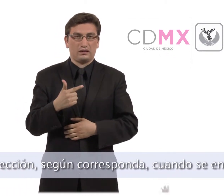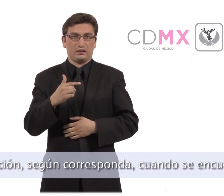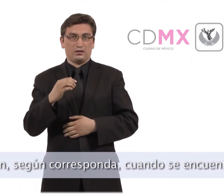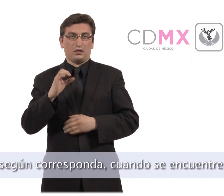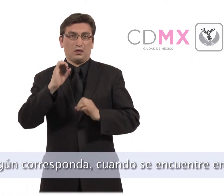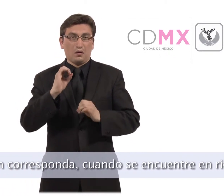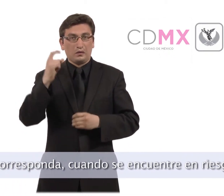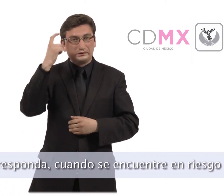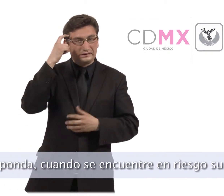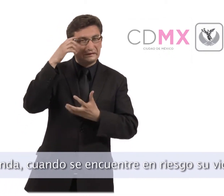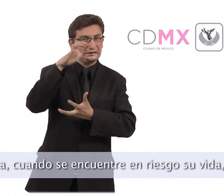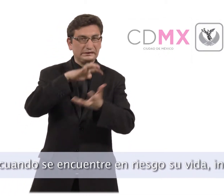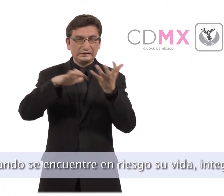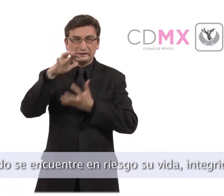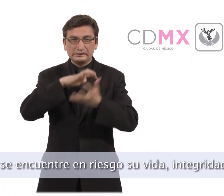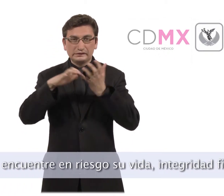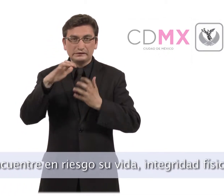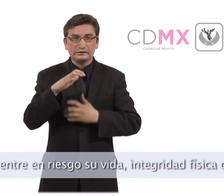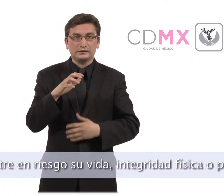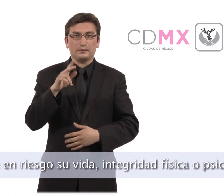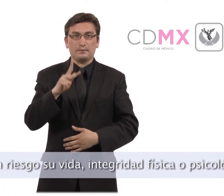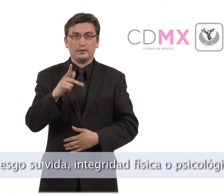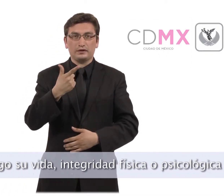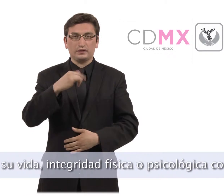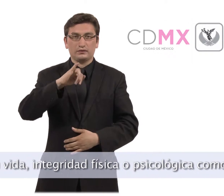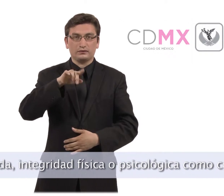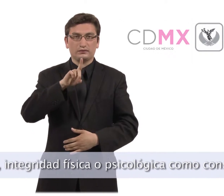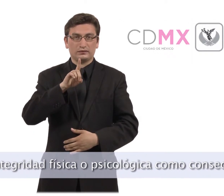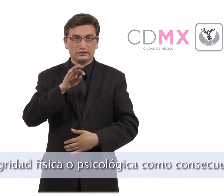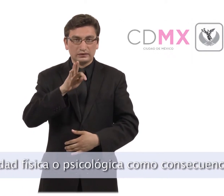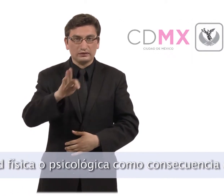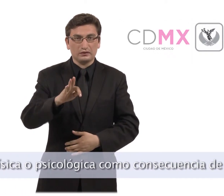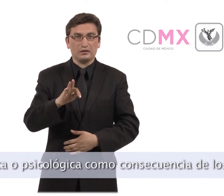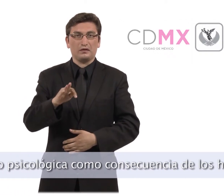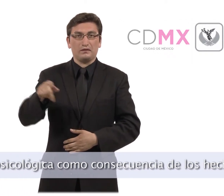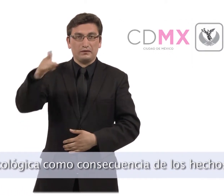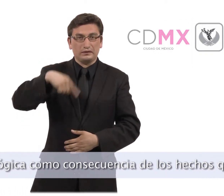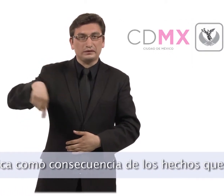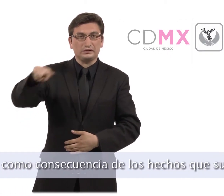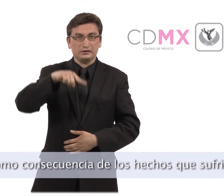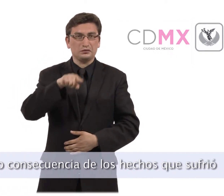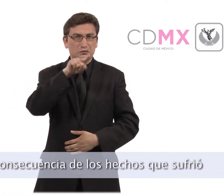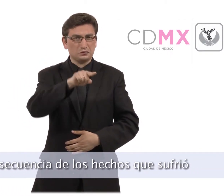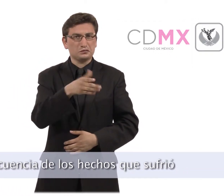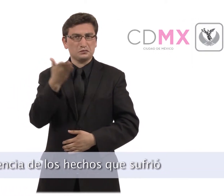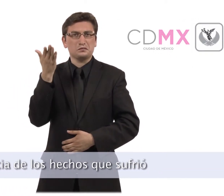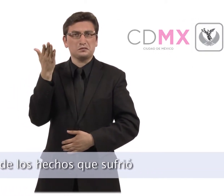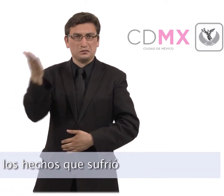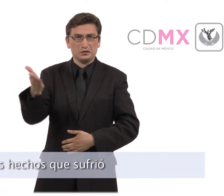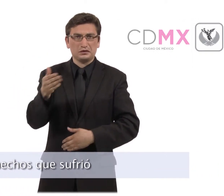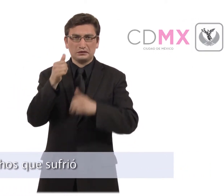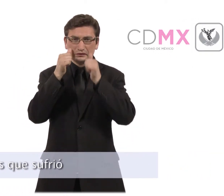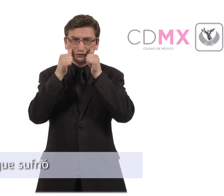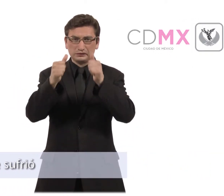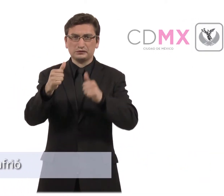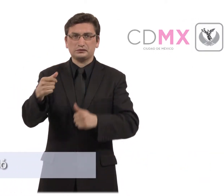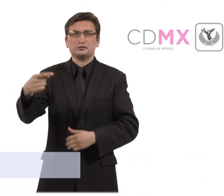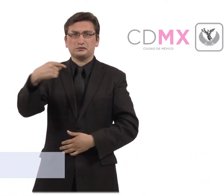corresponda, cuando se encuentre en riesgo su vida, integridad física o psicológica, como consecuencia de los hechos que